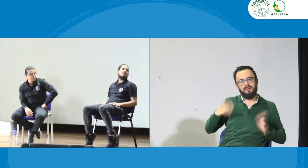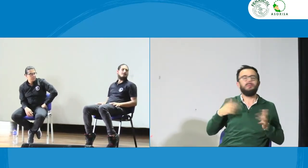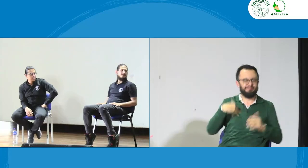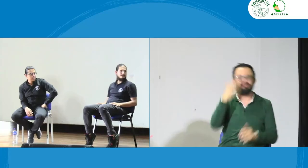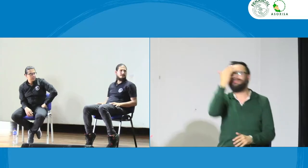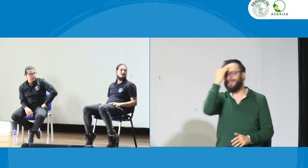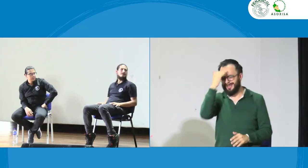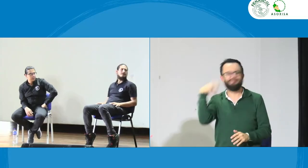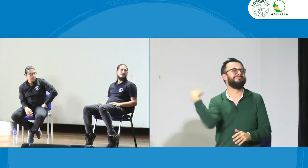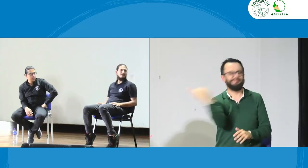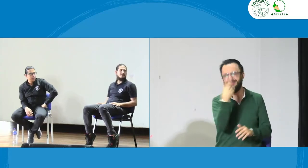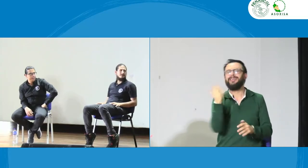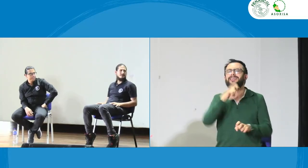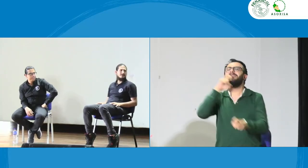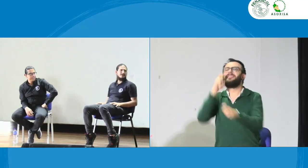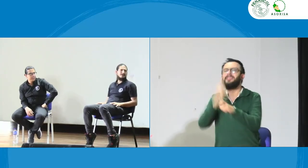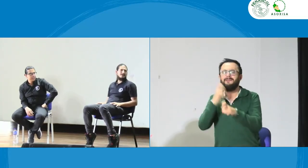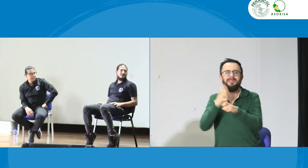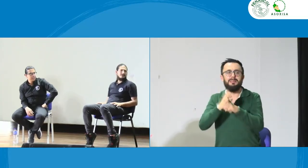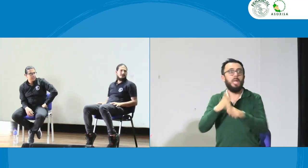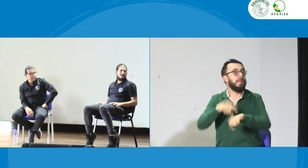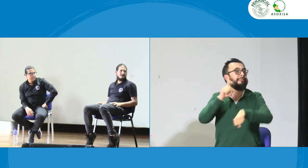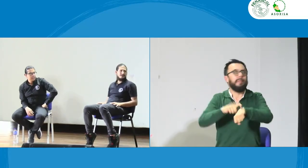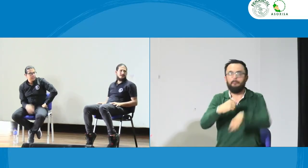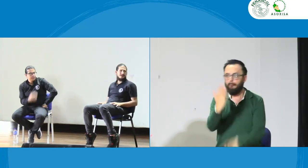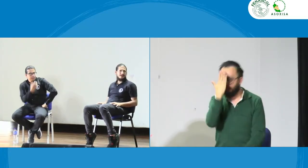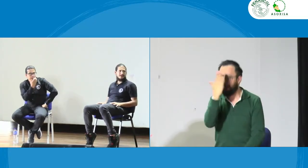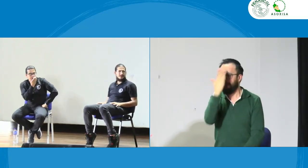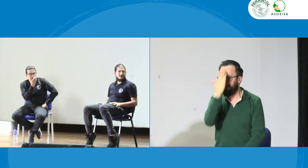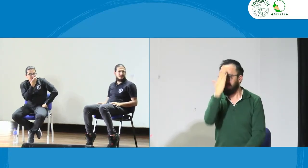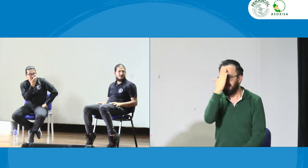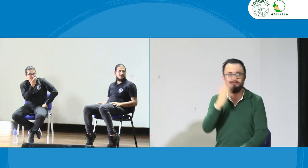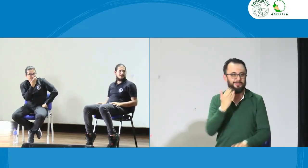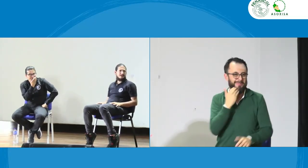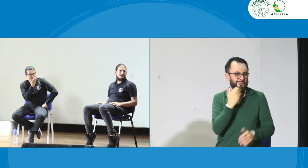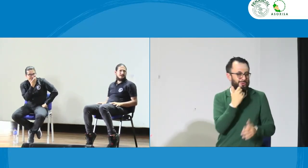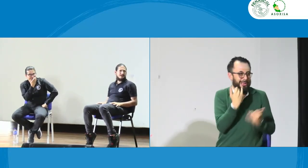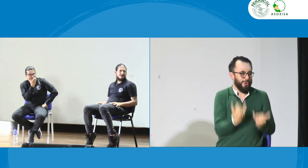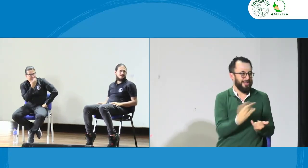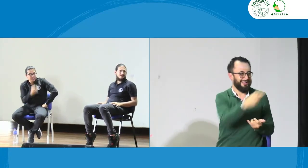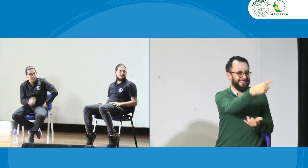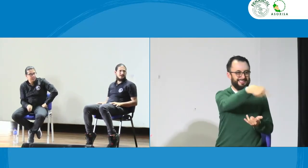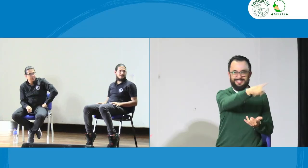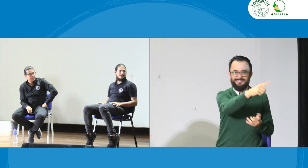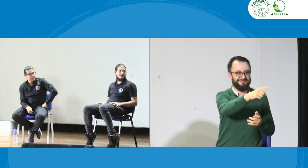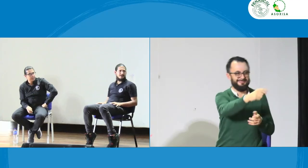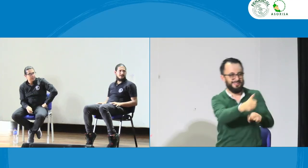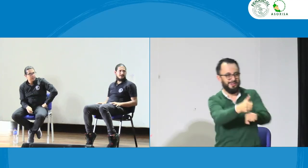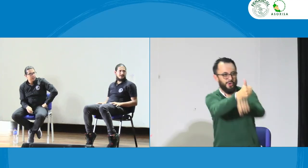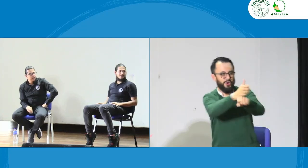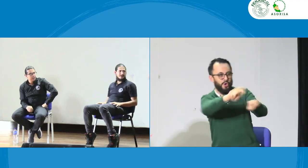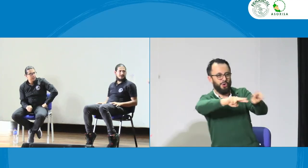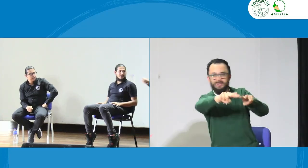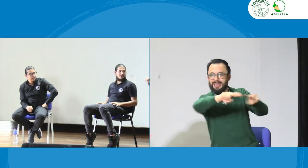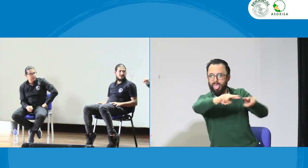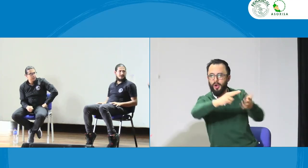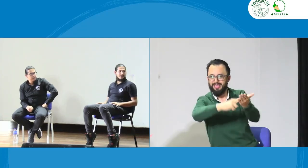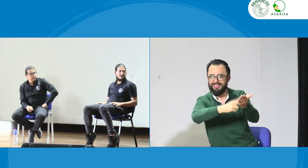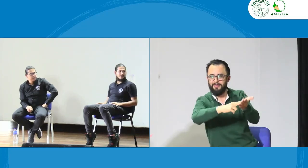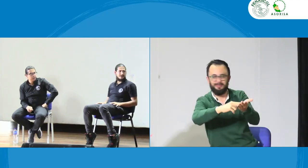pues más bien el intérprete debe preparar un servicio de interpretación y sabemos que existen dificultades también con el tiempo por ejemplo mis